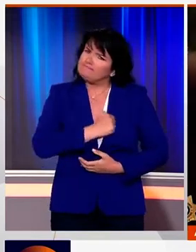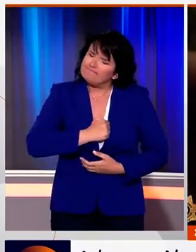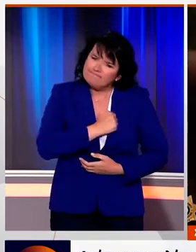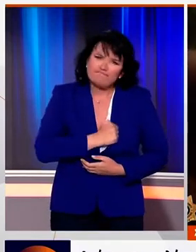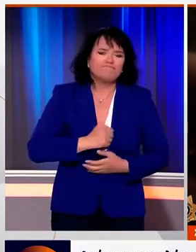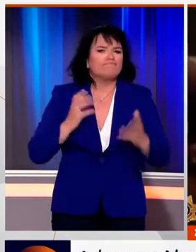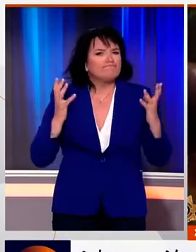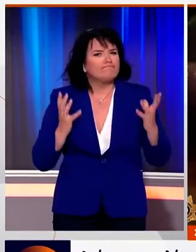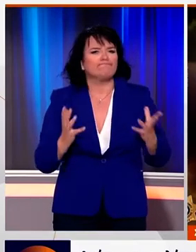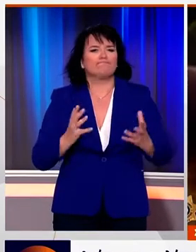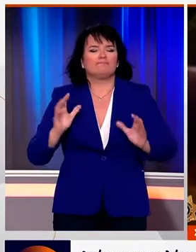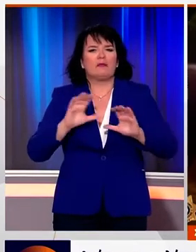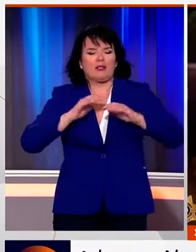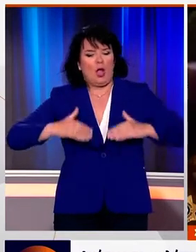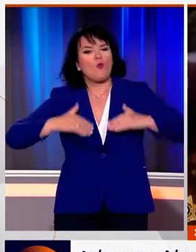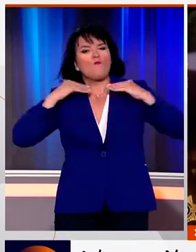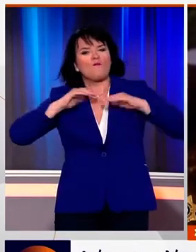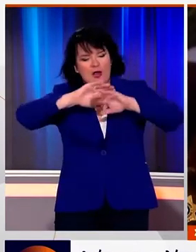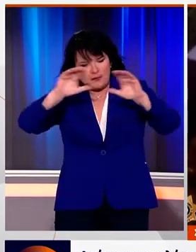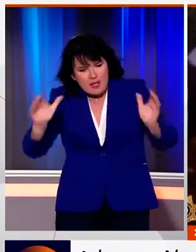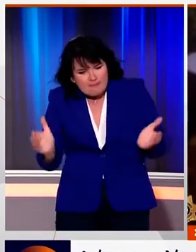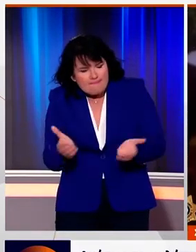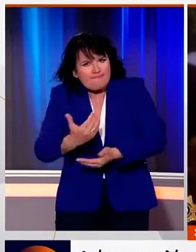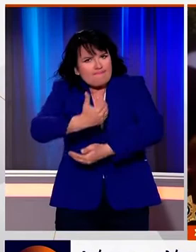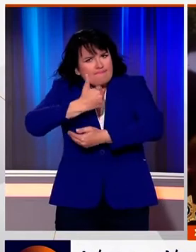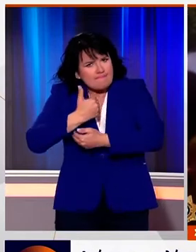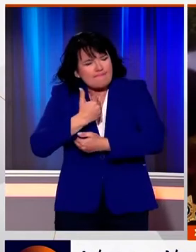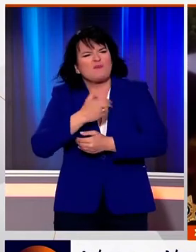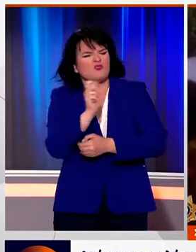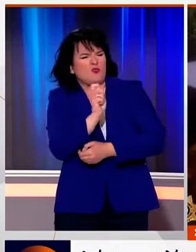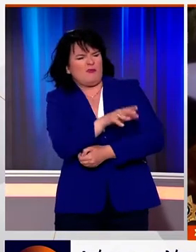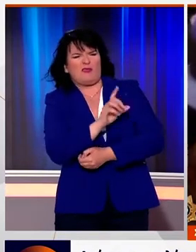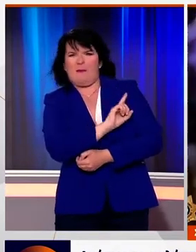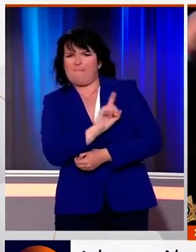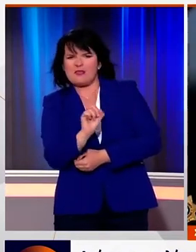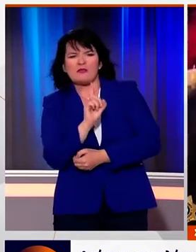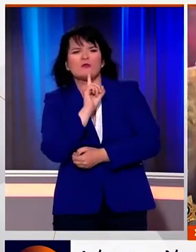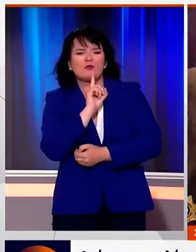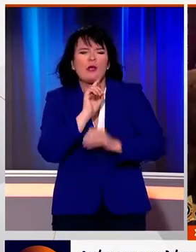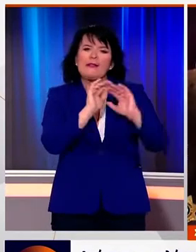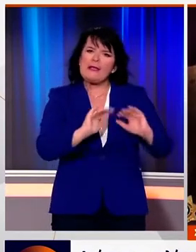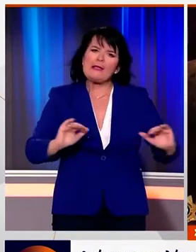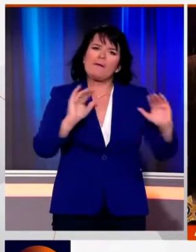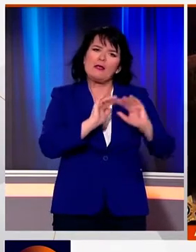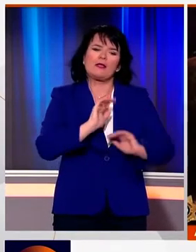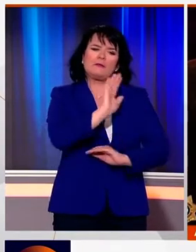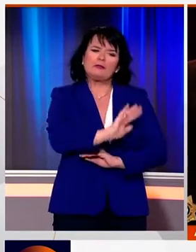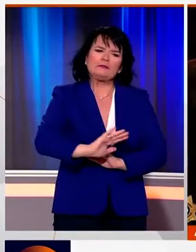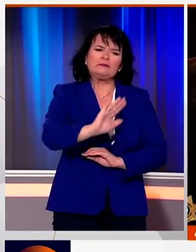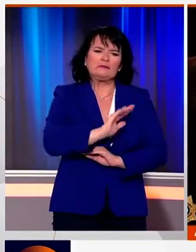Αμέσως το καλύπτουν με μια κουβερτούλα και το απομακρύνουν από τα σκουπίδια. Όλοι είναι σαστισμένοι. Προσπαθούν να ερεμήσουν το μωρό.